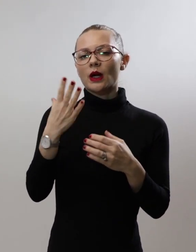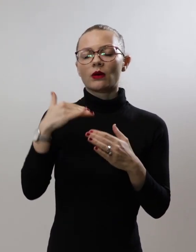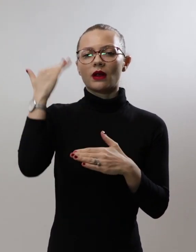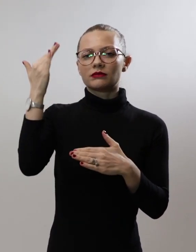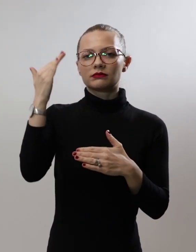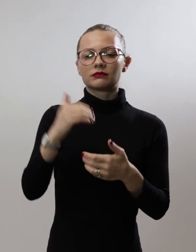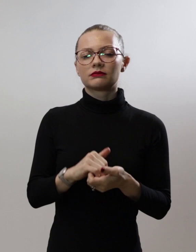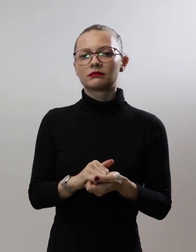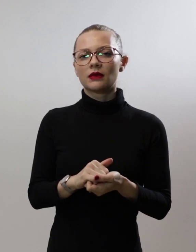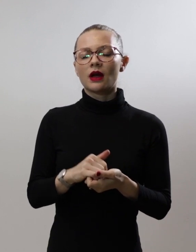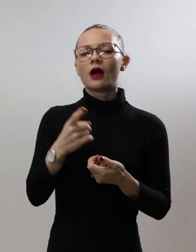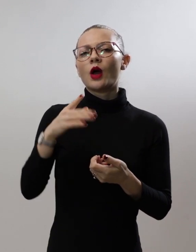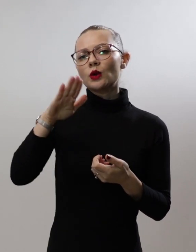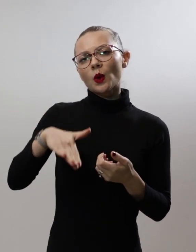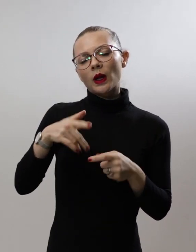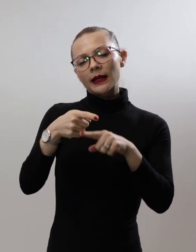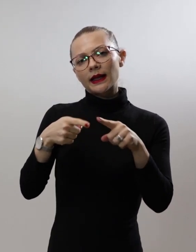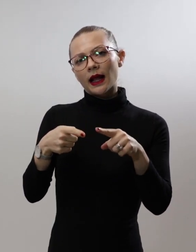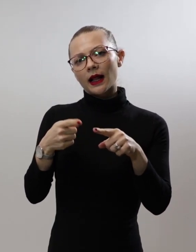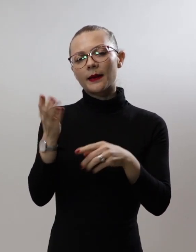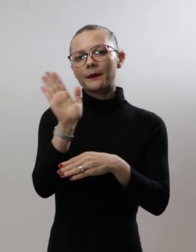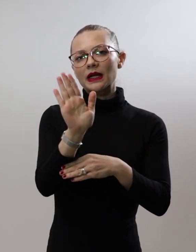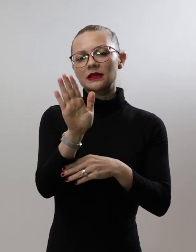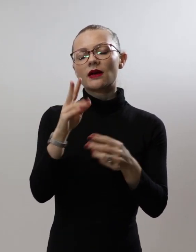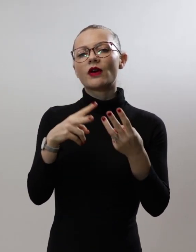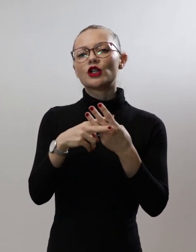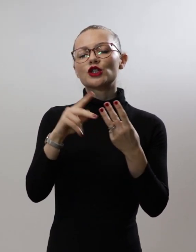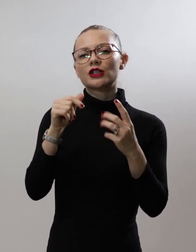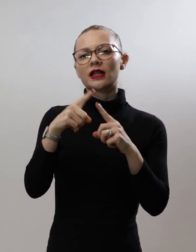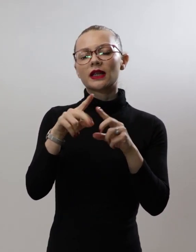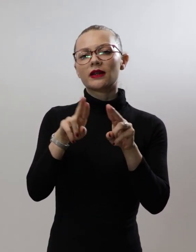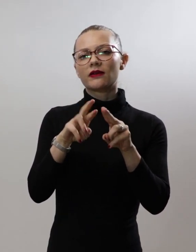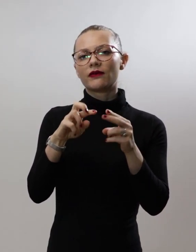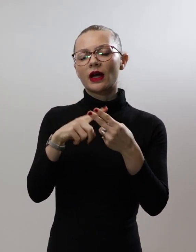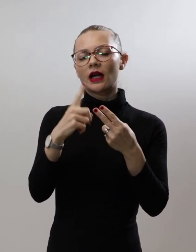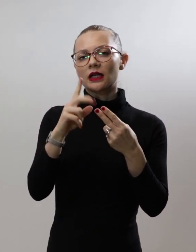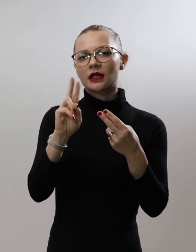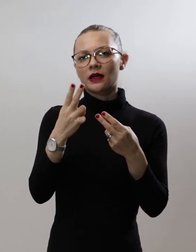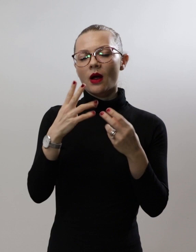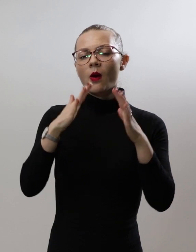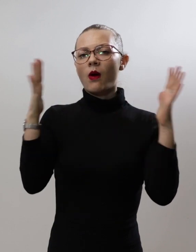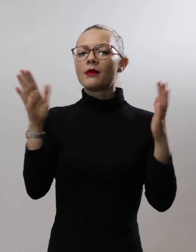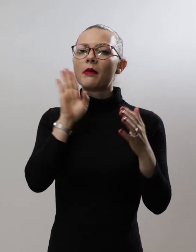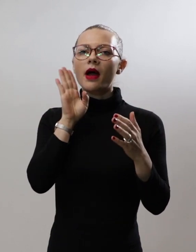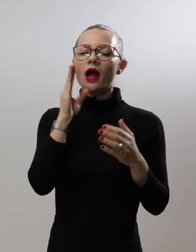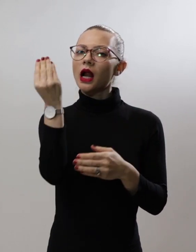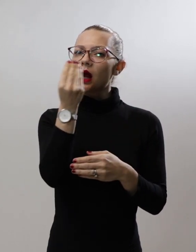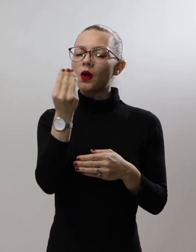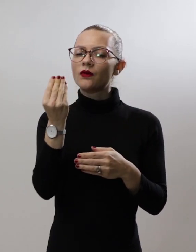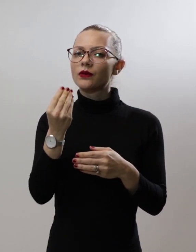Долниот дел од представата на жртвеникот «Големата мајка» ликовно завршува со представа на куќата,